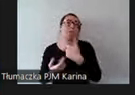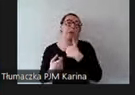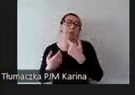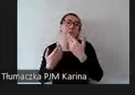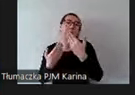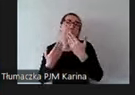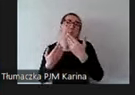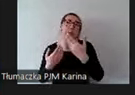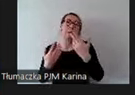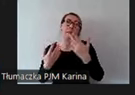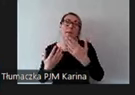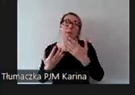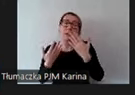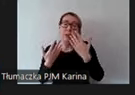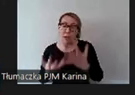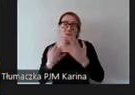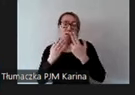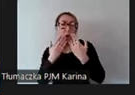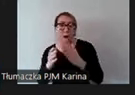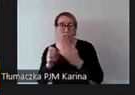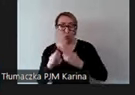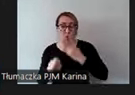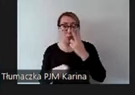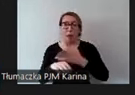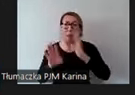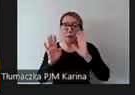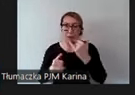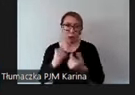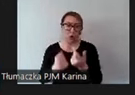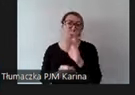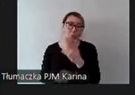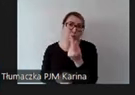ludziom dostępność, nawet jeżeli nie mają na to środku.